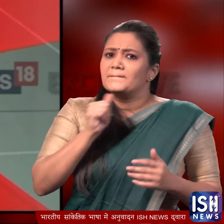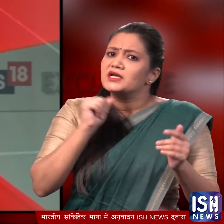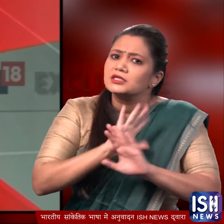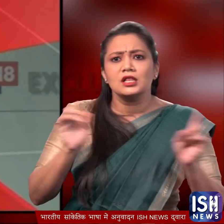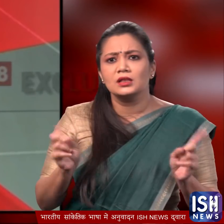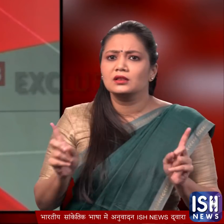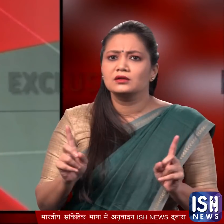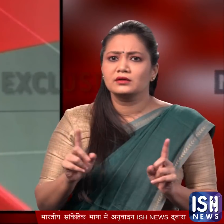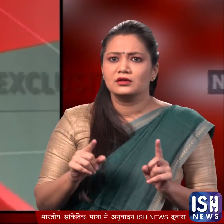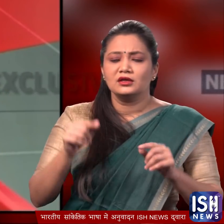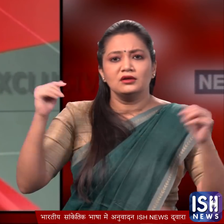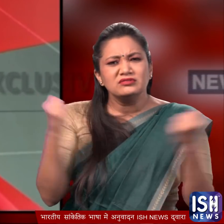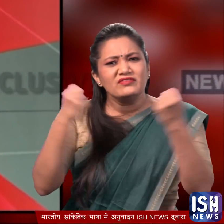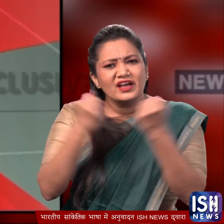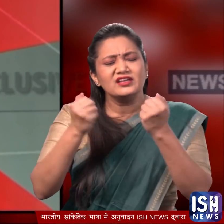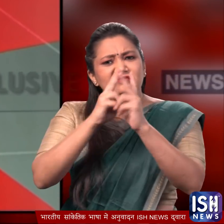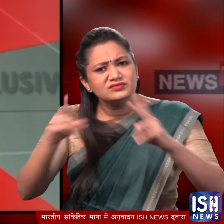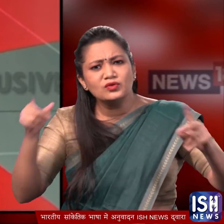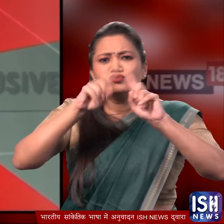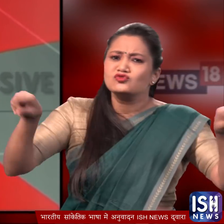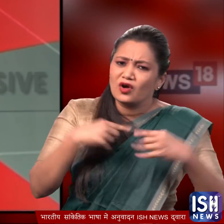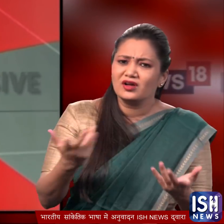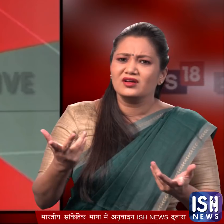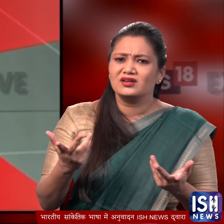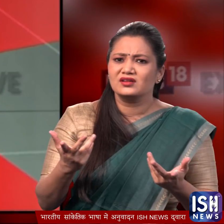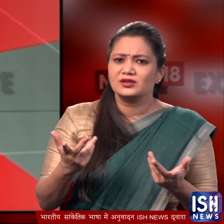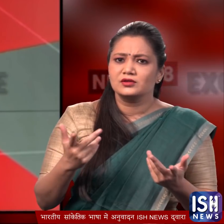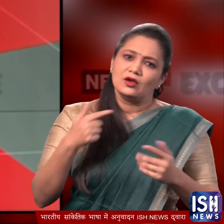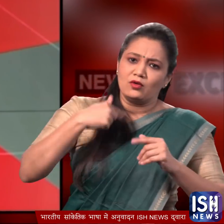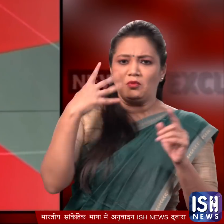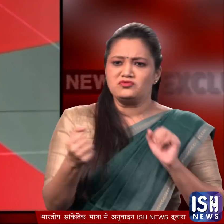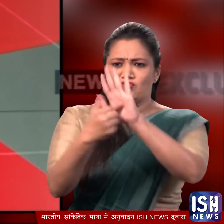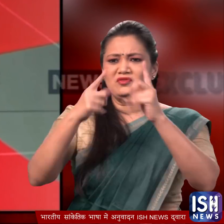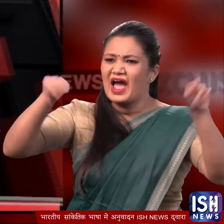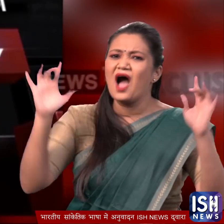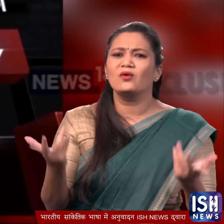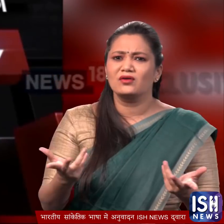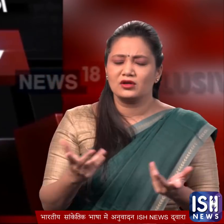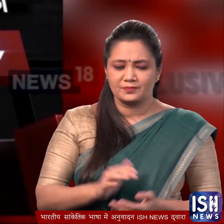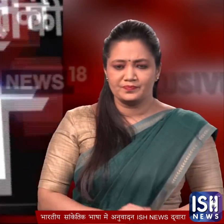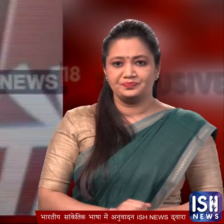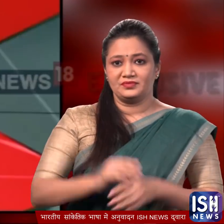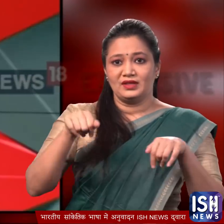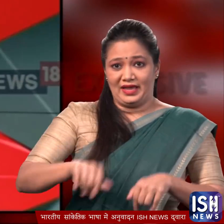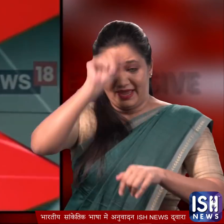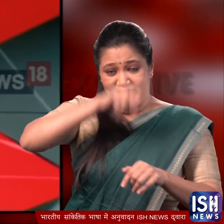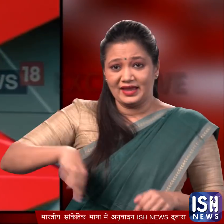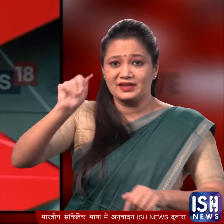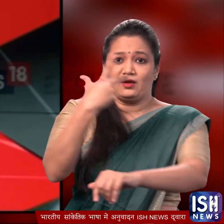इस्तमाल के लिए नहीं है ऐसे हिंसा और हंगामे से हम गलत को सही साबित नहीं कर सकते भारत में करोना वैक्सीन